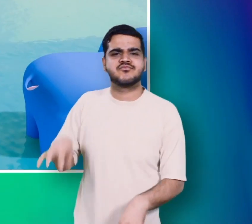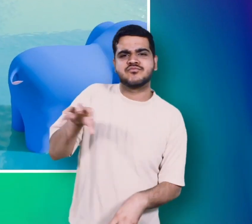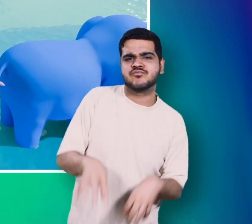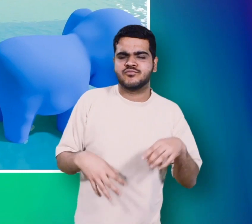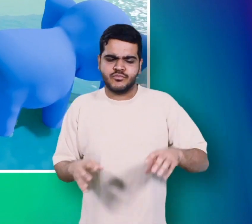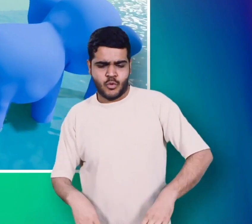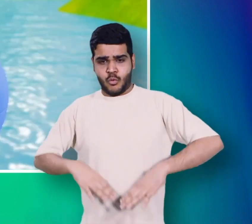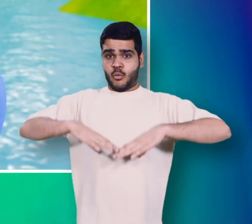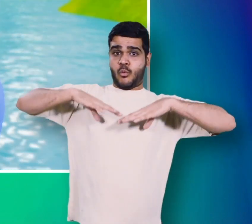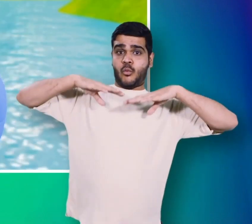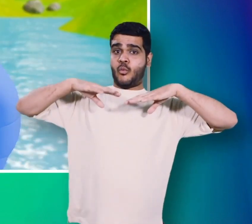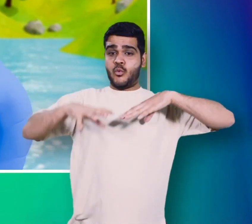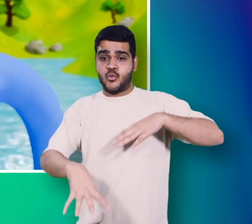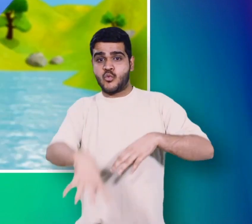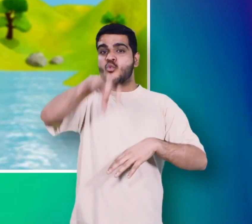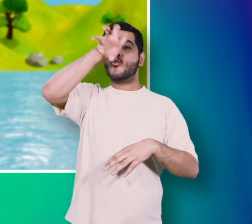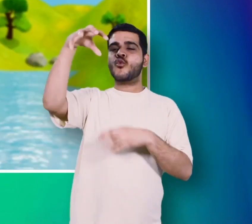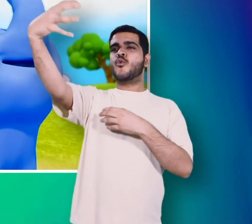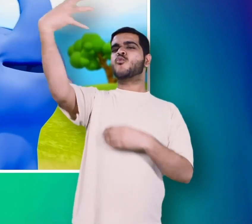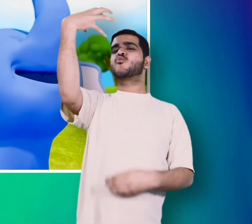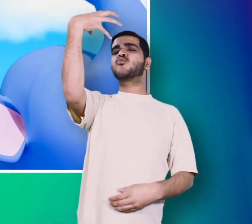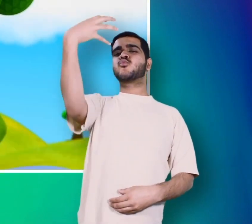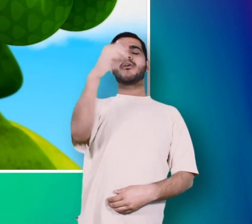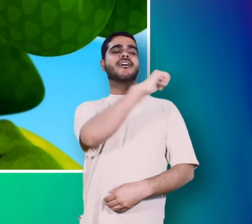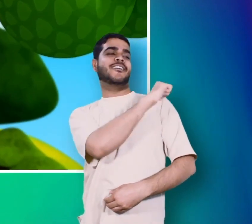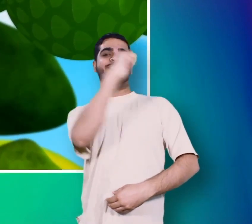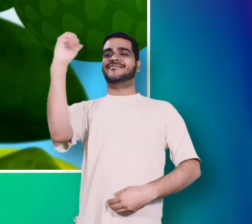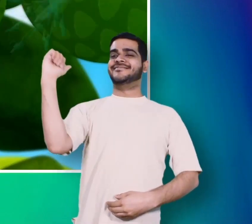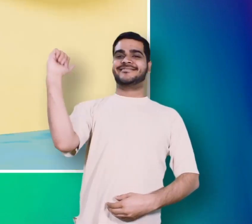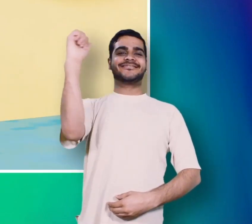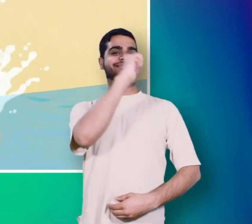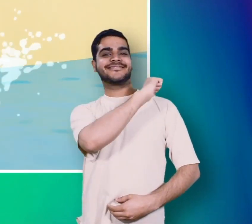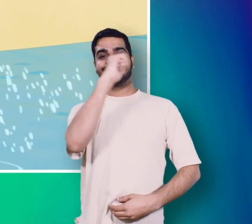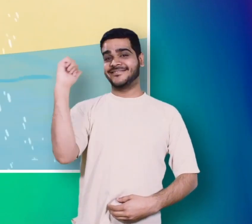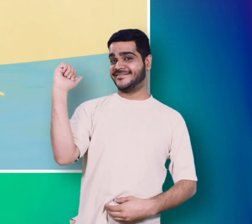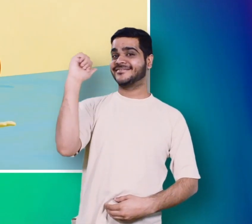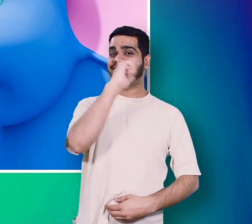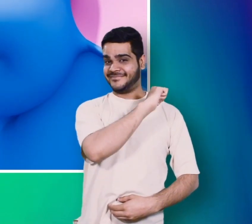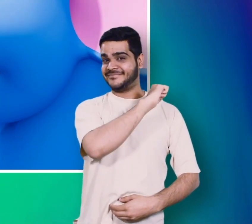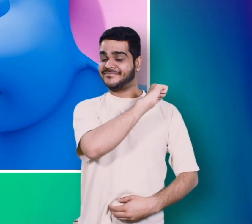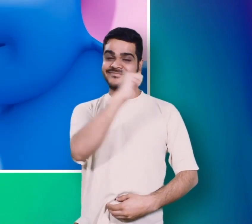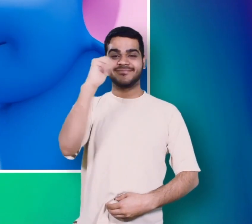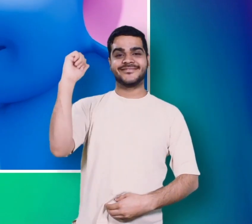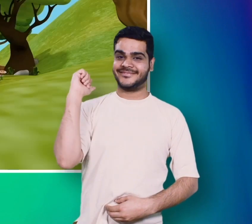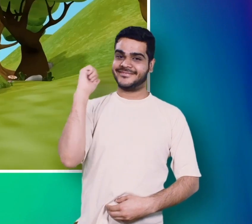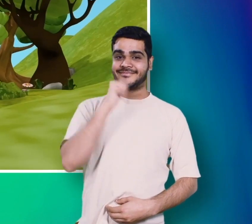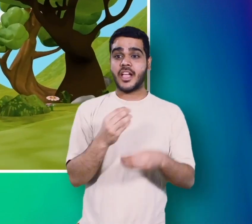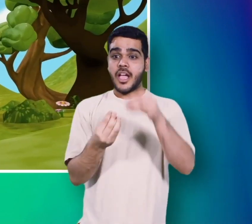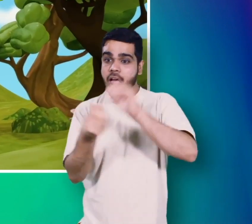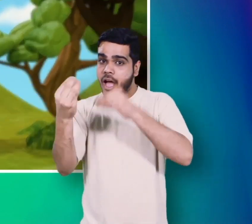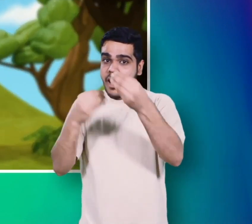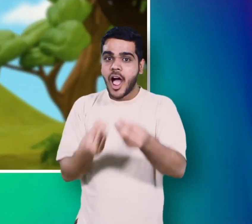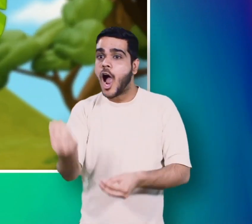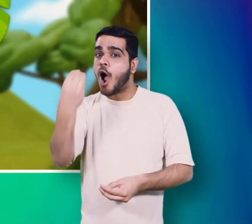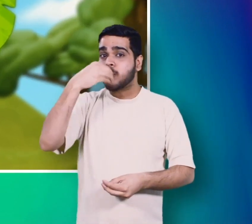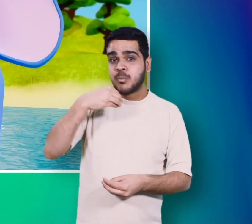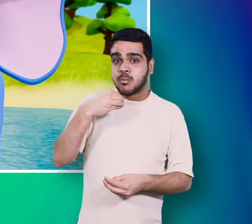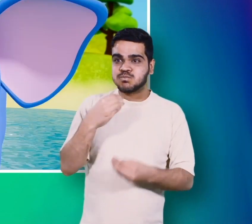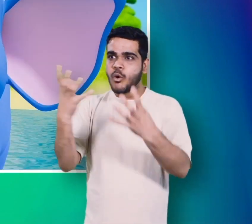नहाता हाथी कितने केले खाता हाथी